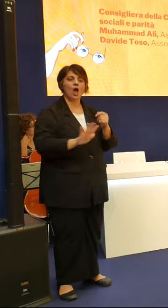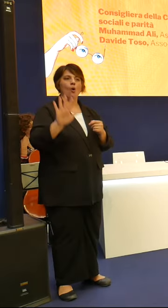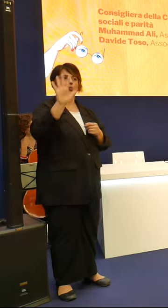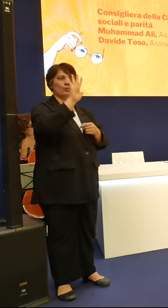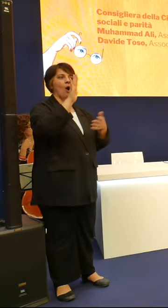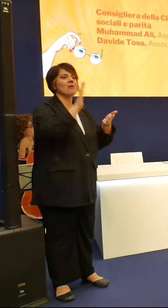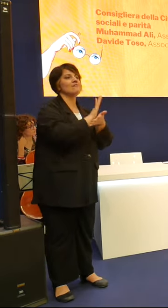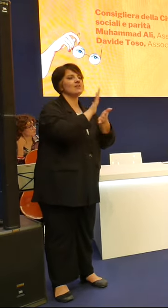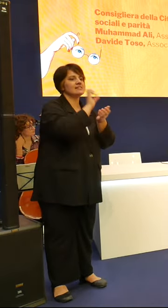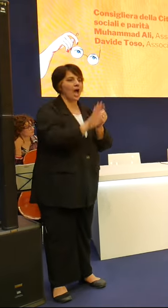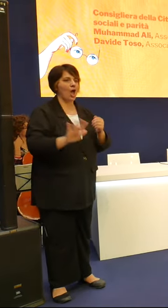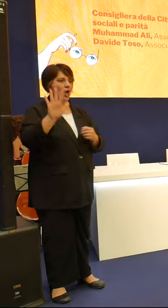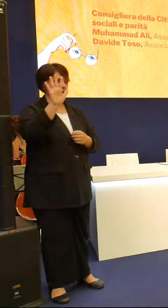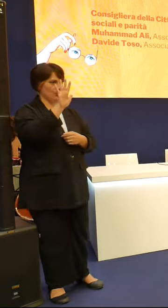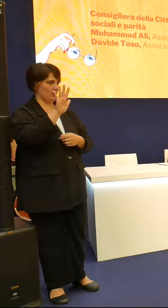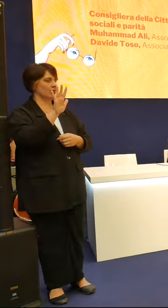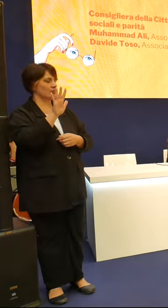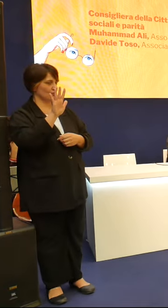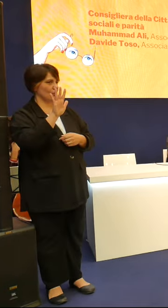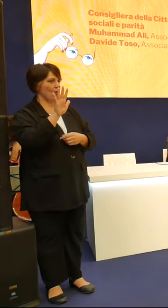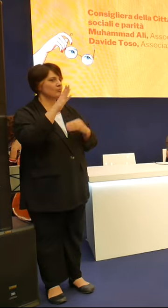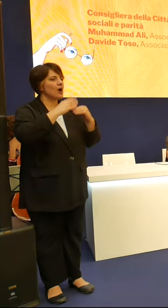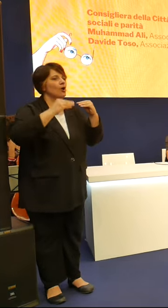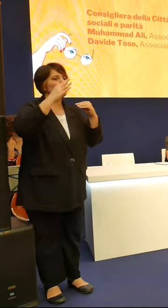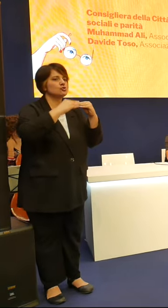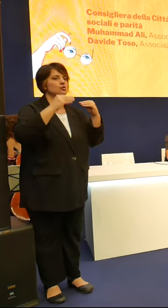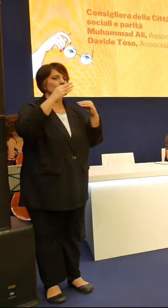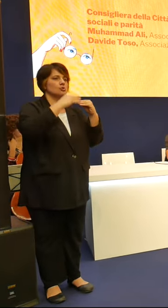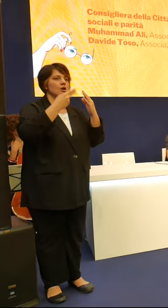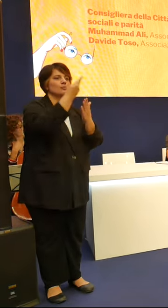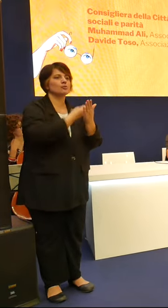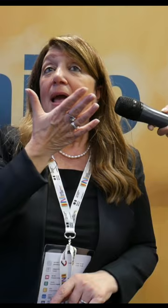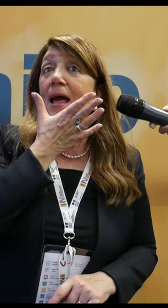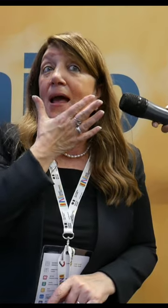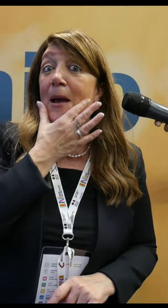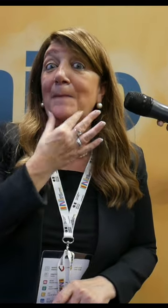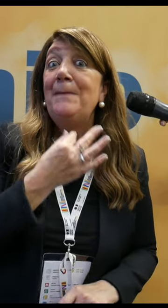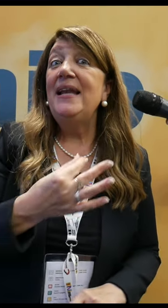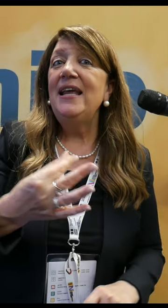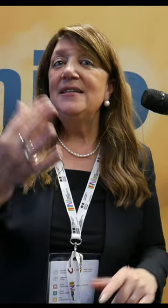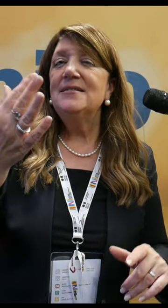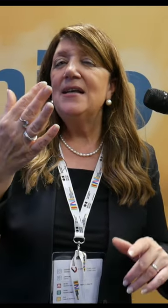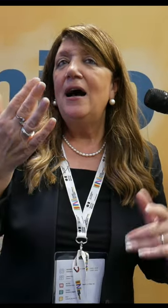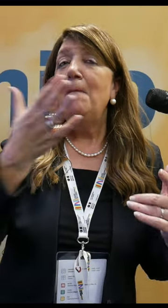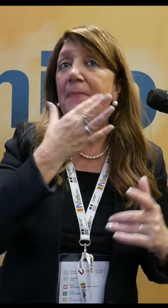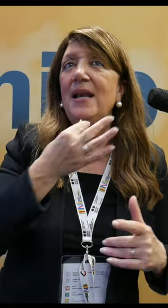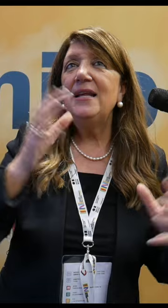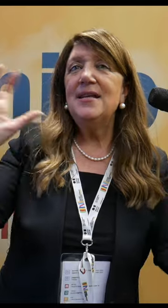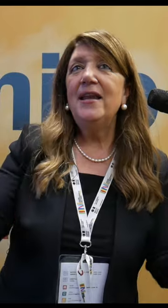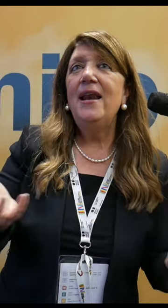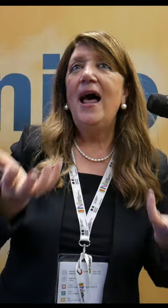'IS, un punto di riferimento nel raccontare l'arte della comunicazione visiva. Bellezza,